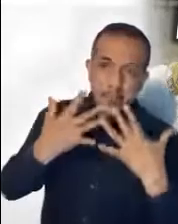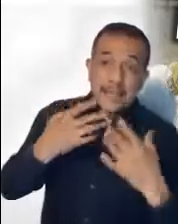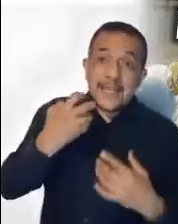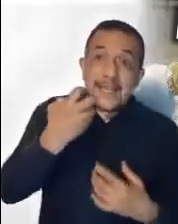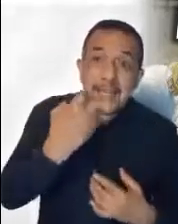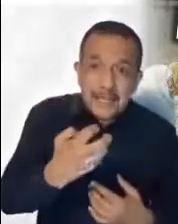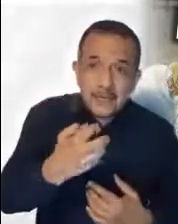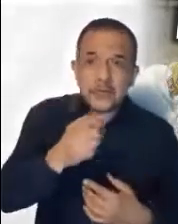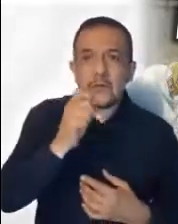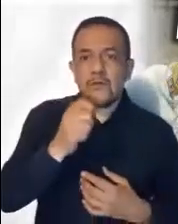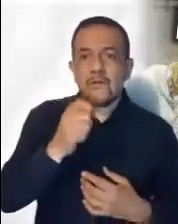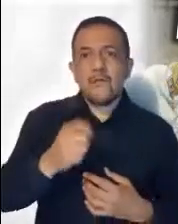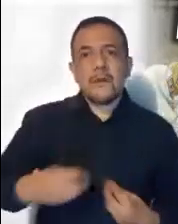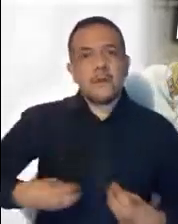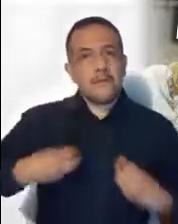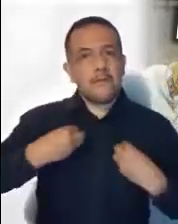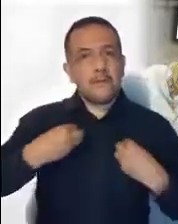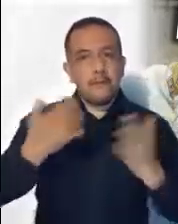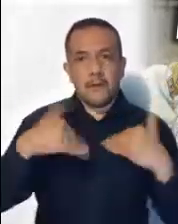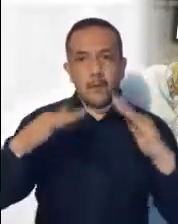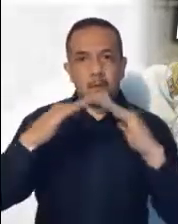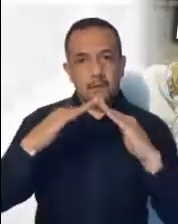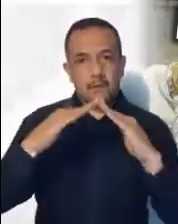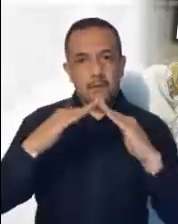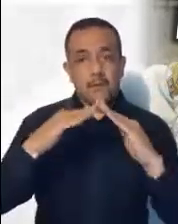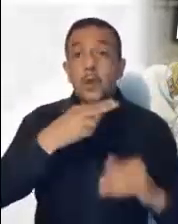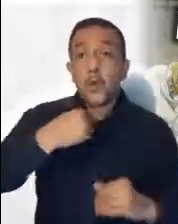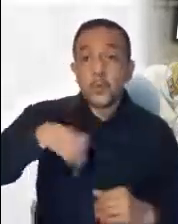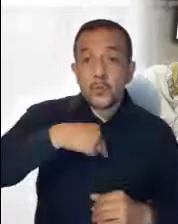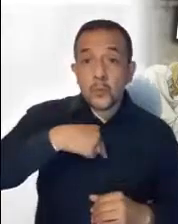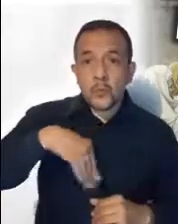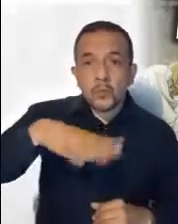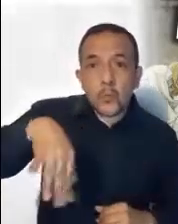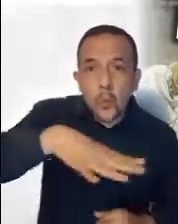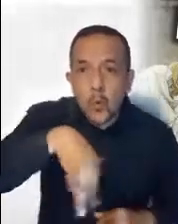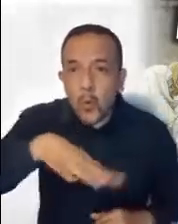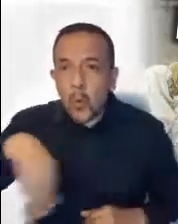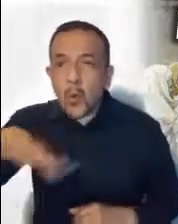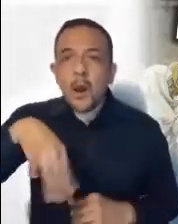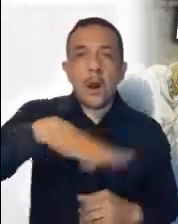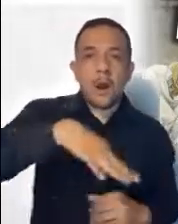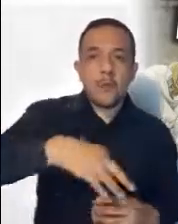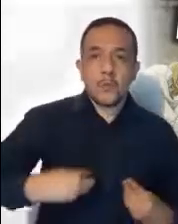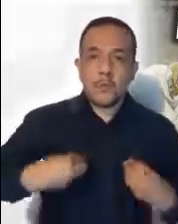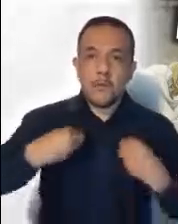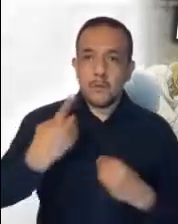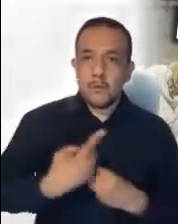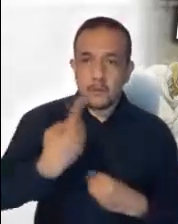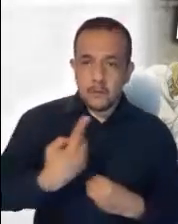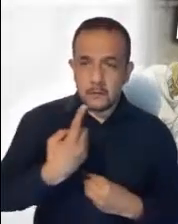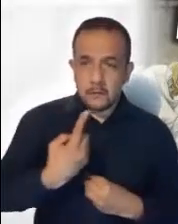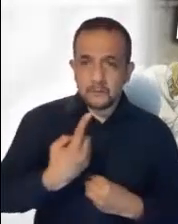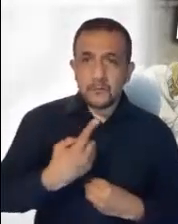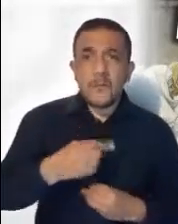da vida a nuestro hogar. Buscamos la vida eterna, que de ningún modo